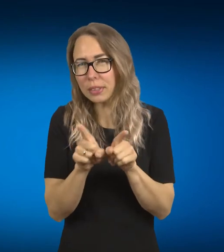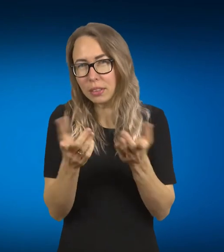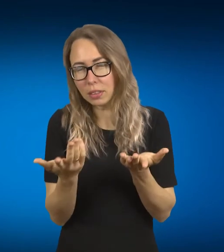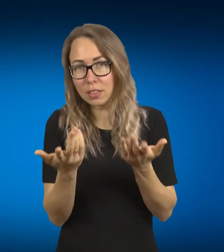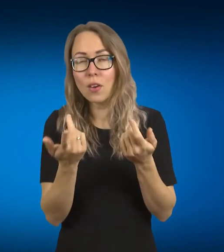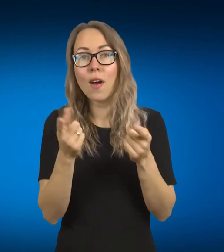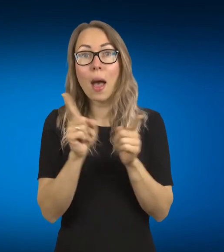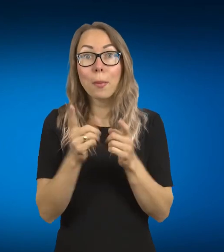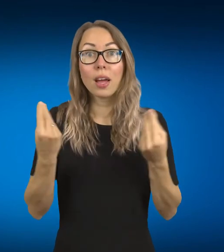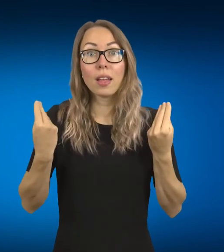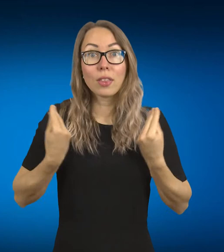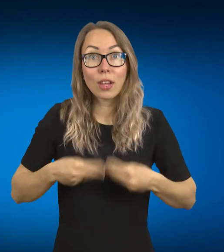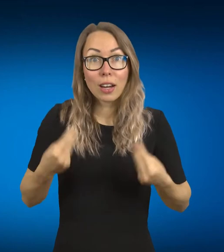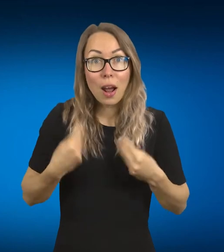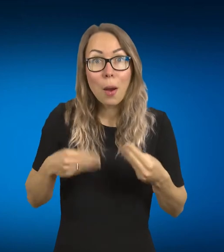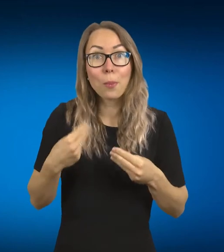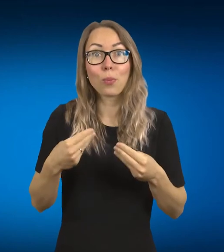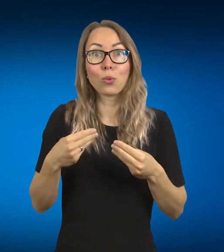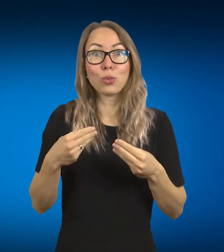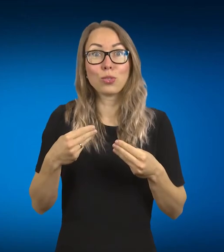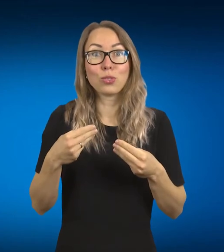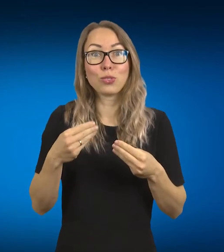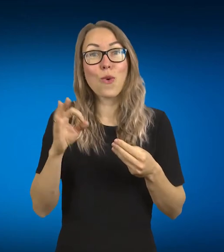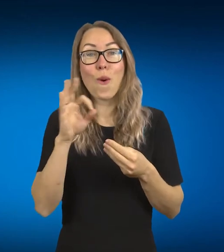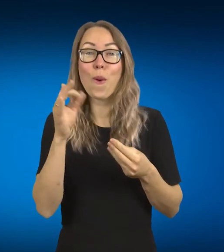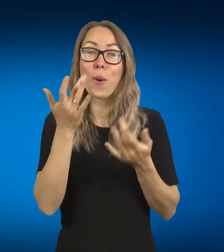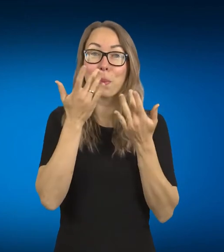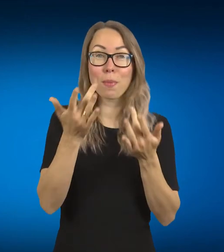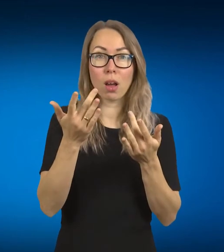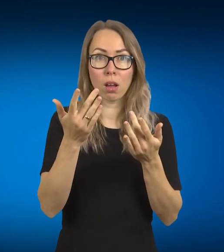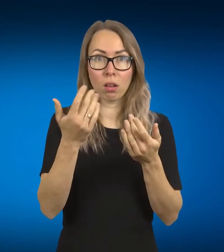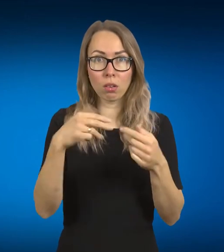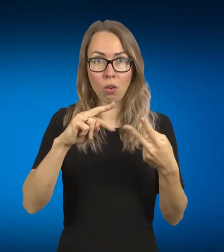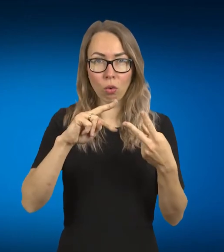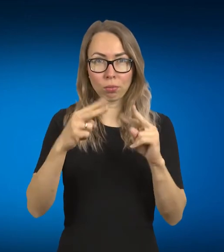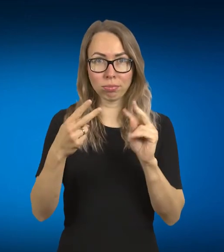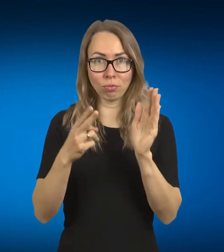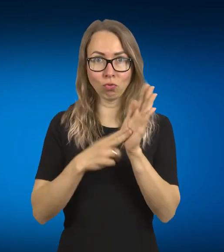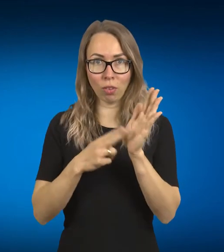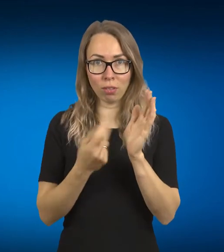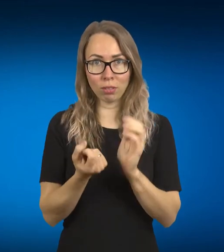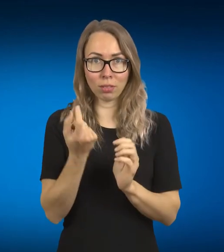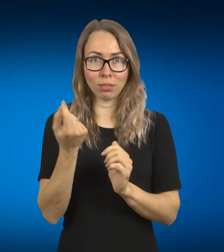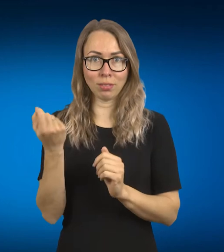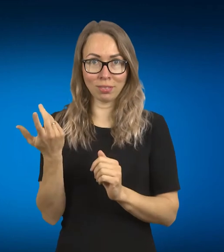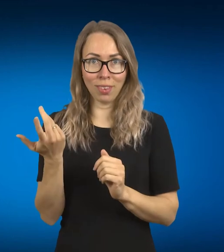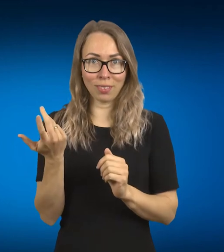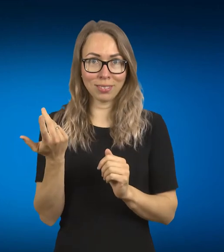rūbų pristatymas virto prekės ženklo pristatymu ir tame kūrybiniuose procesuose